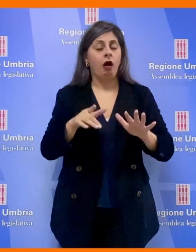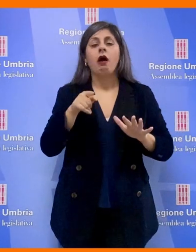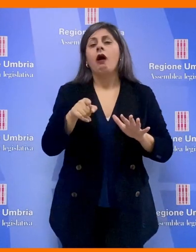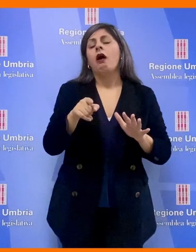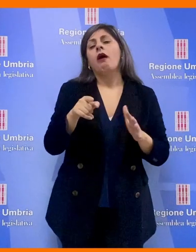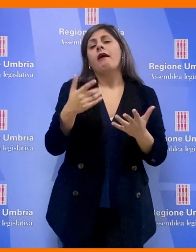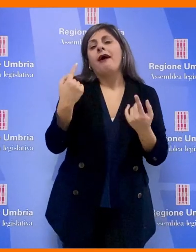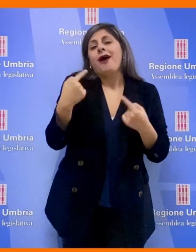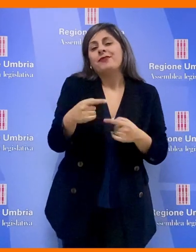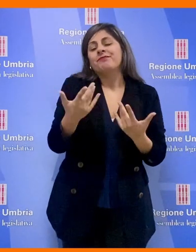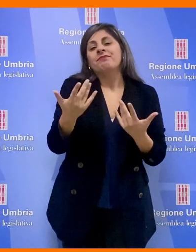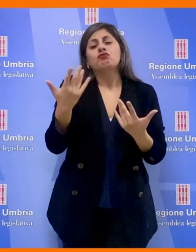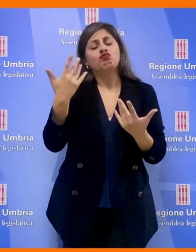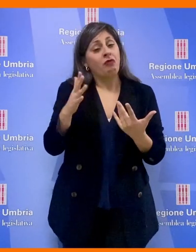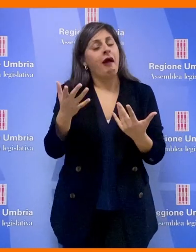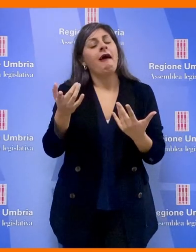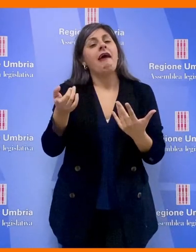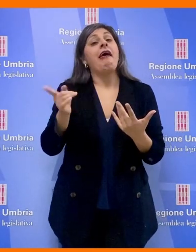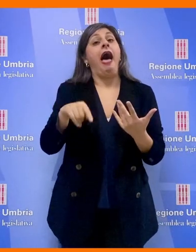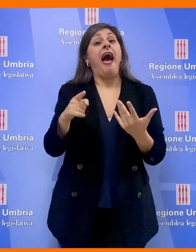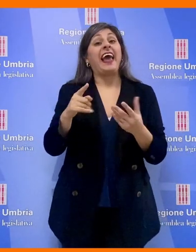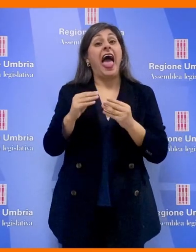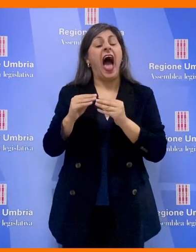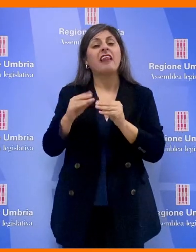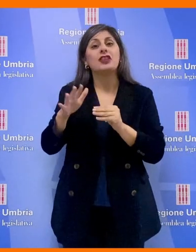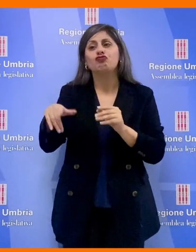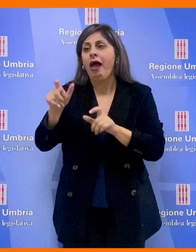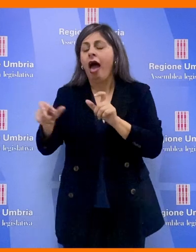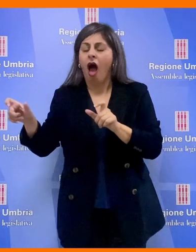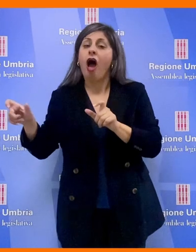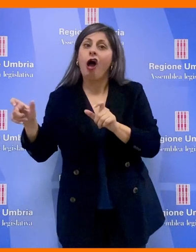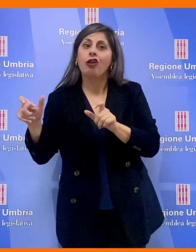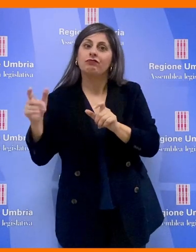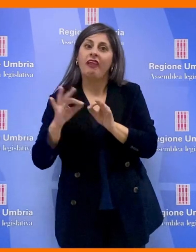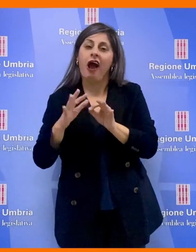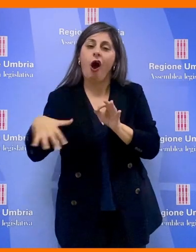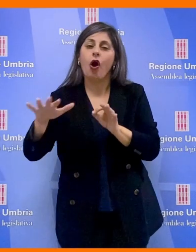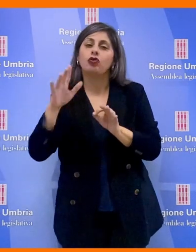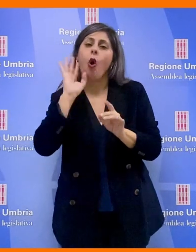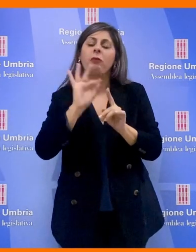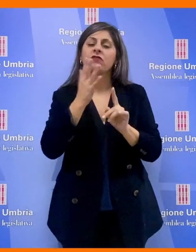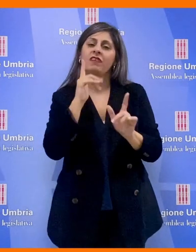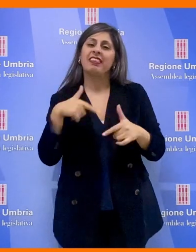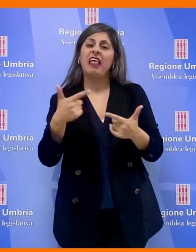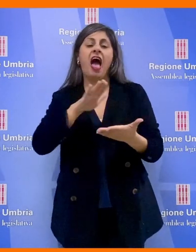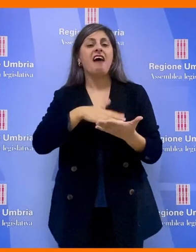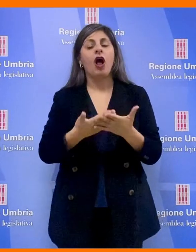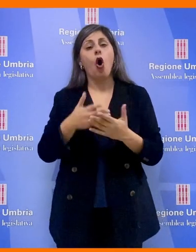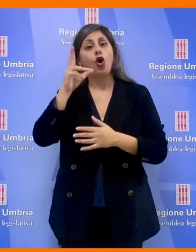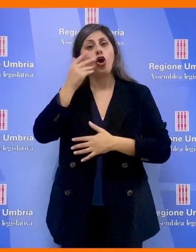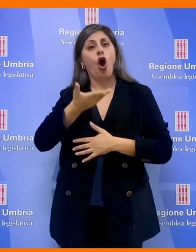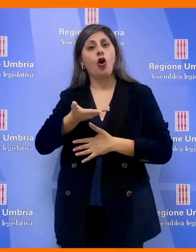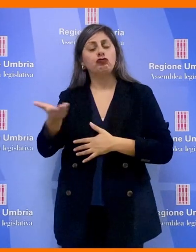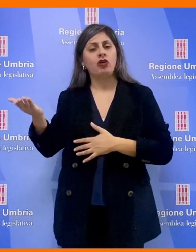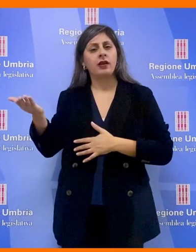un avallo anche dagli artigiani con un richiamo alla volontà di valorizzare le loro conoscenze